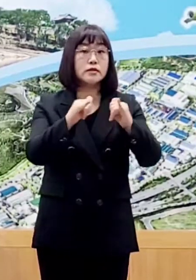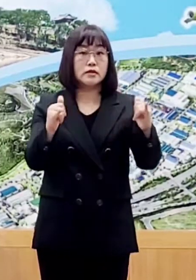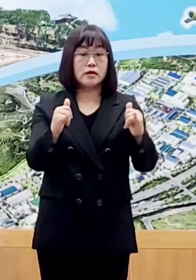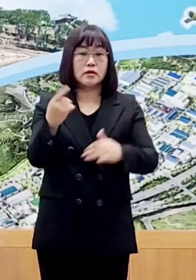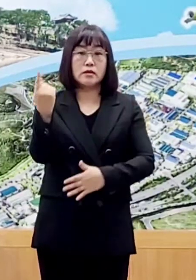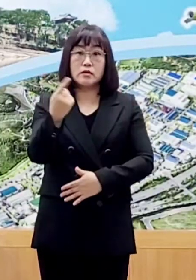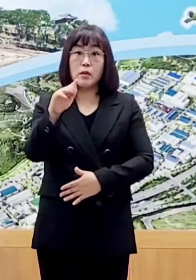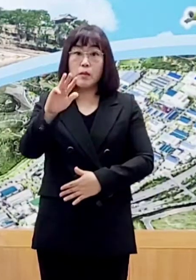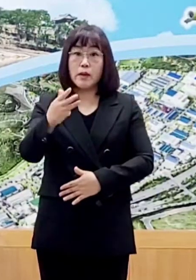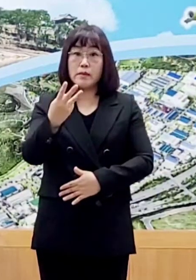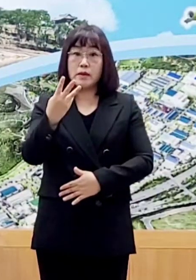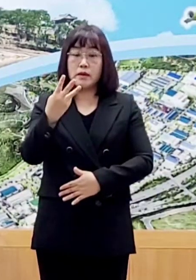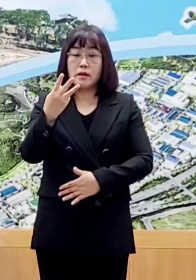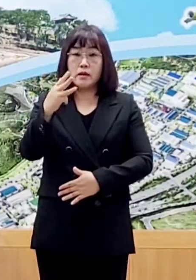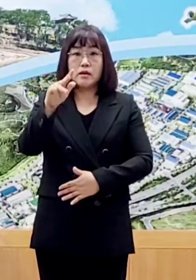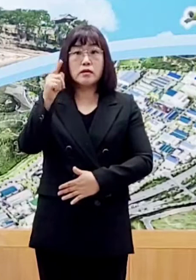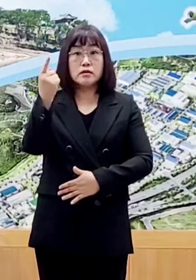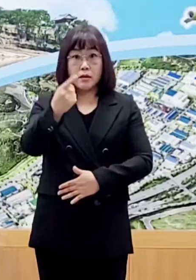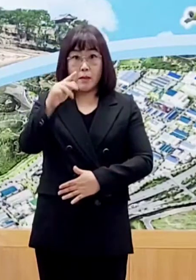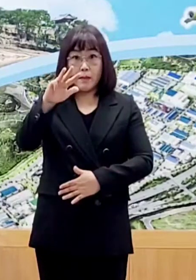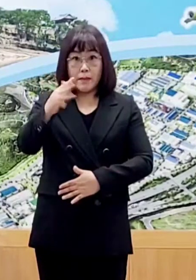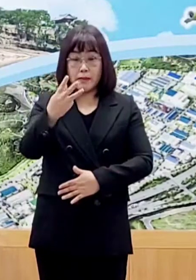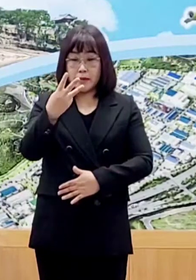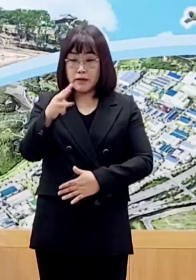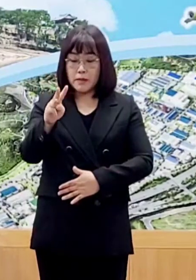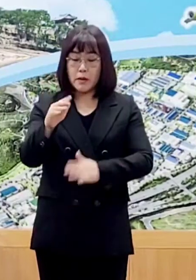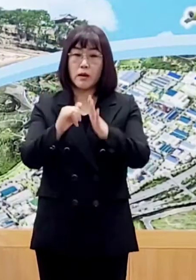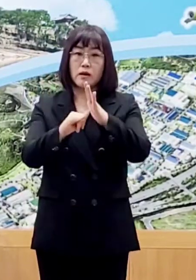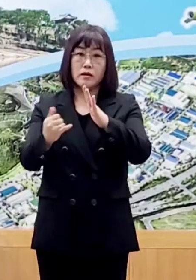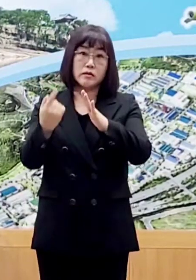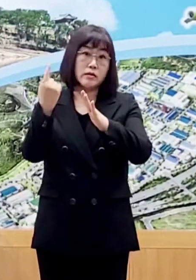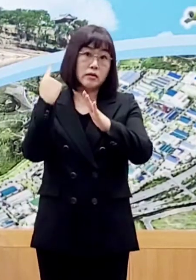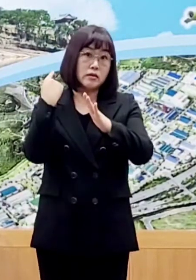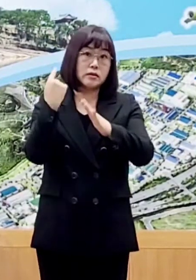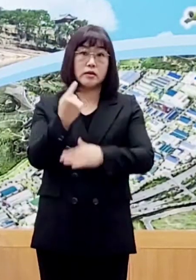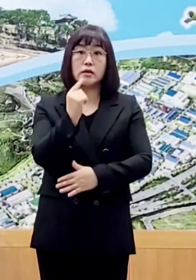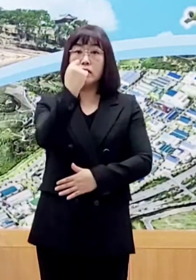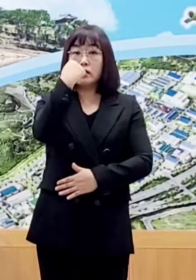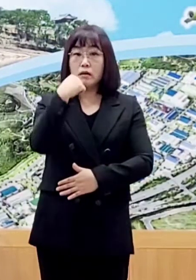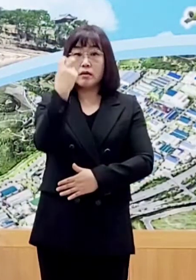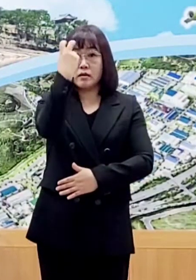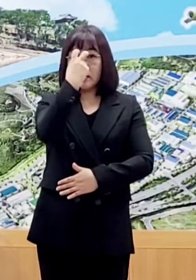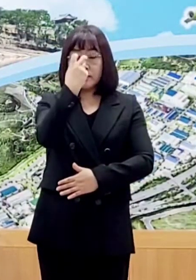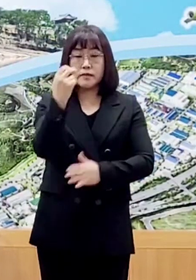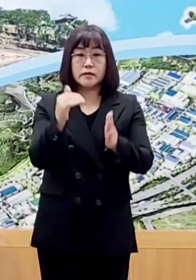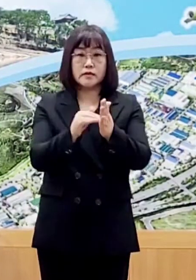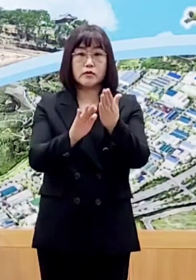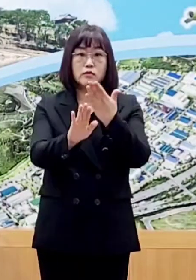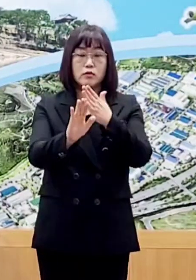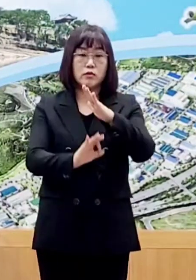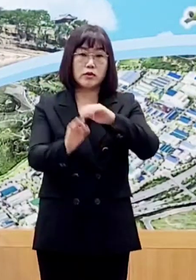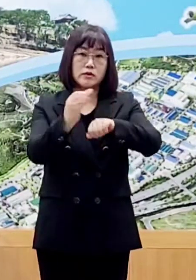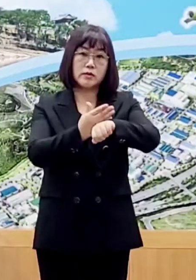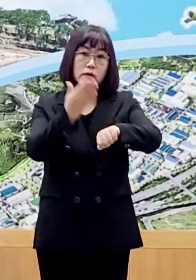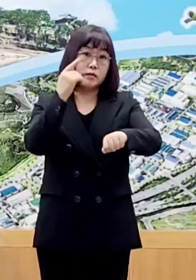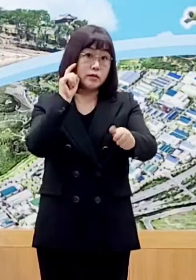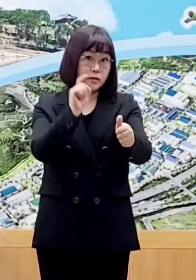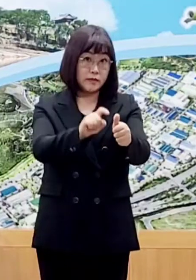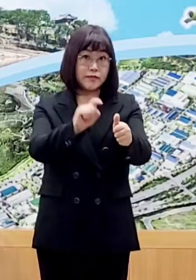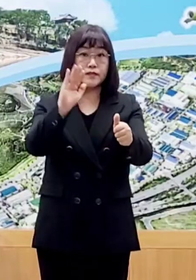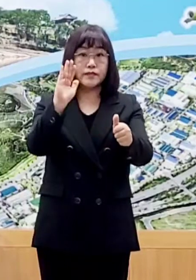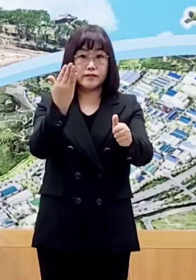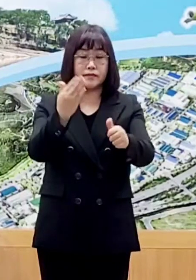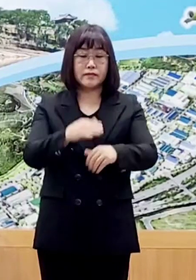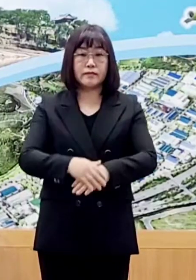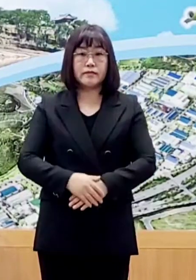1803번의 가족으로 어제 보건소선별진료소에서 검사 후 오늘 오전 9시경 양성 판정을